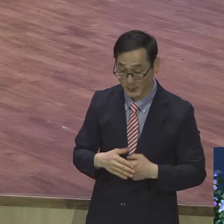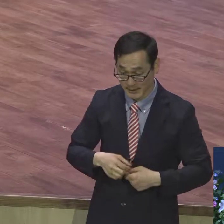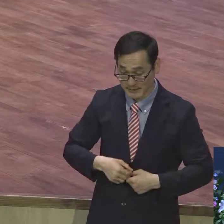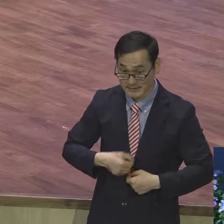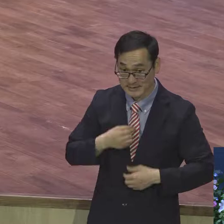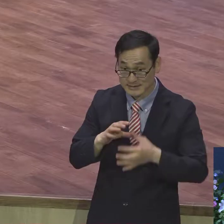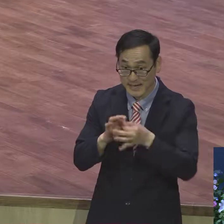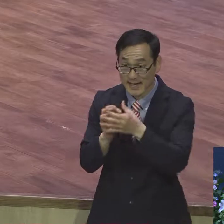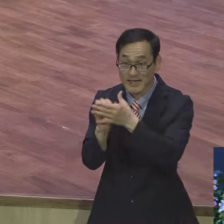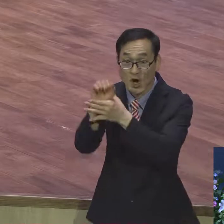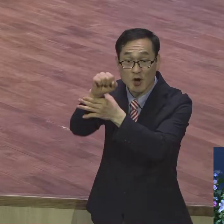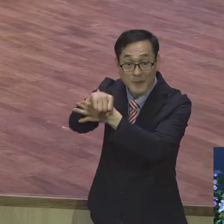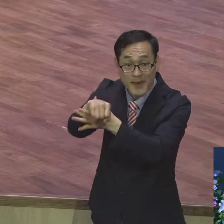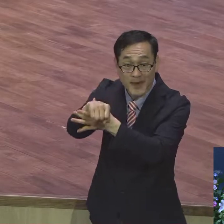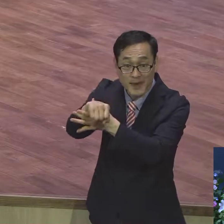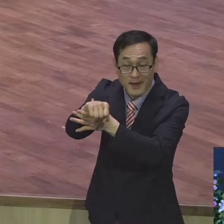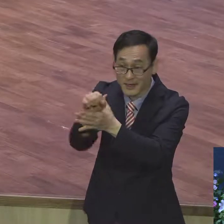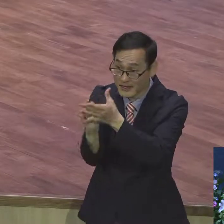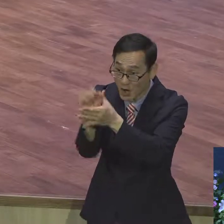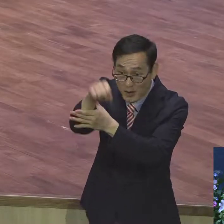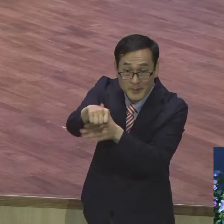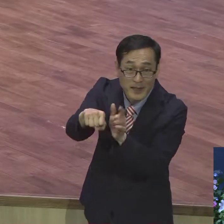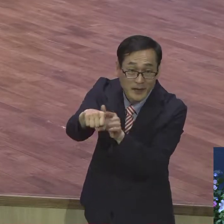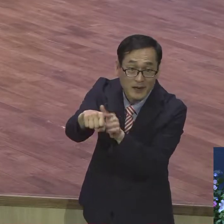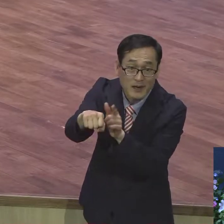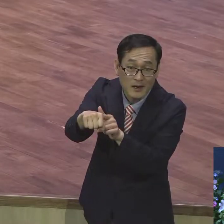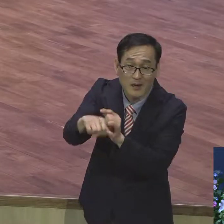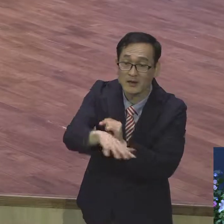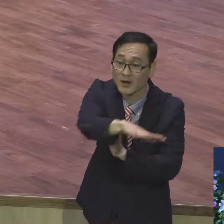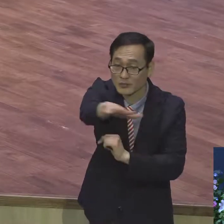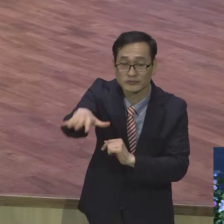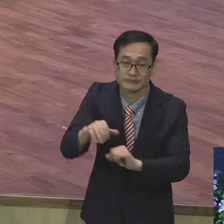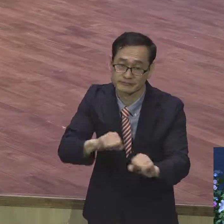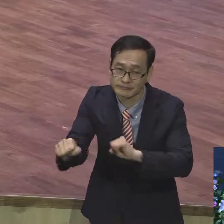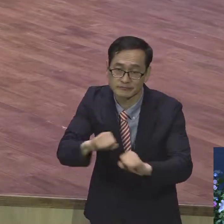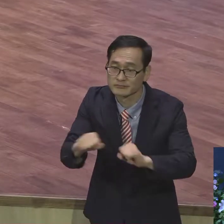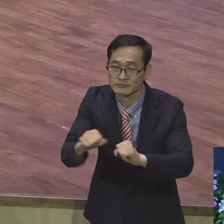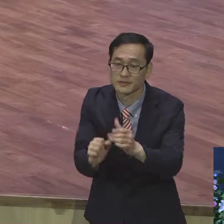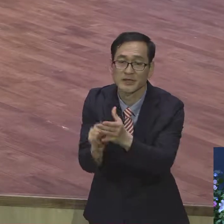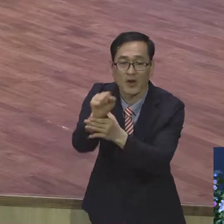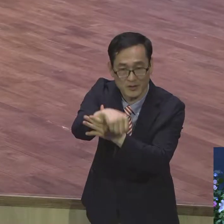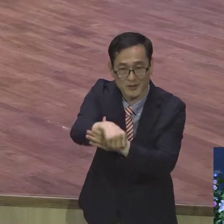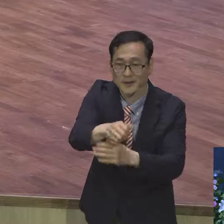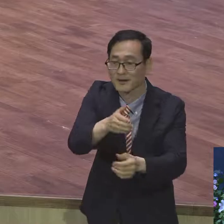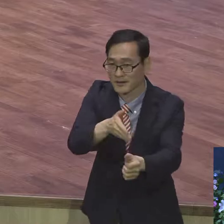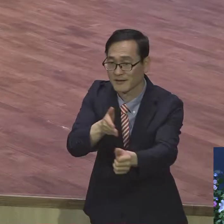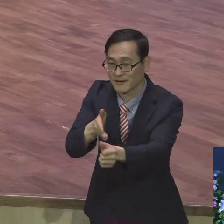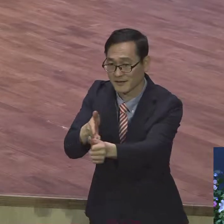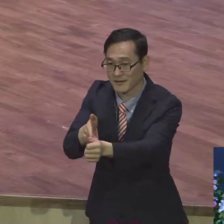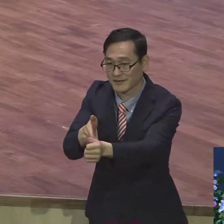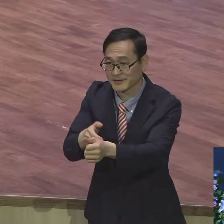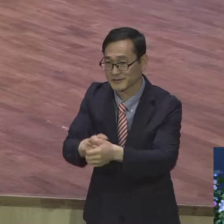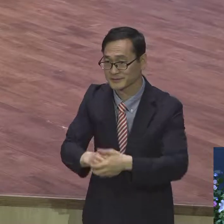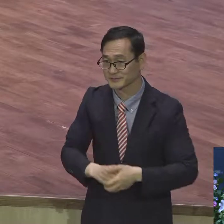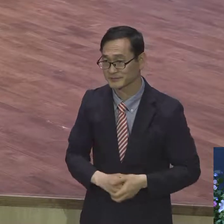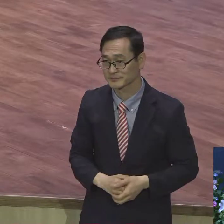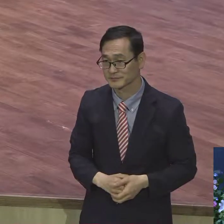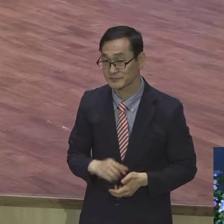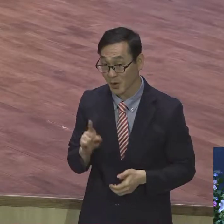삶 속으로 들어가라고 그렇게 강조합니다. 이것이 은혜 아래